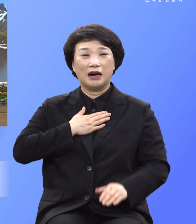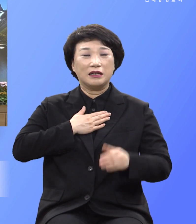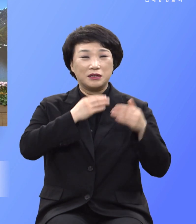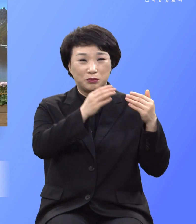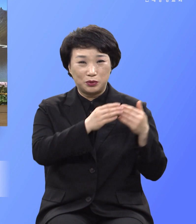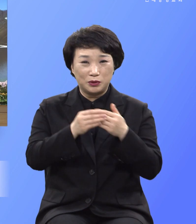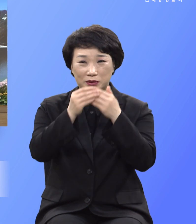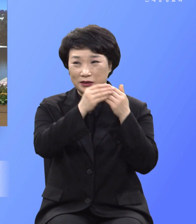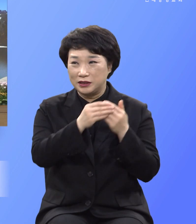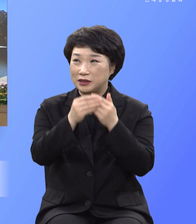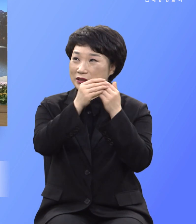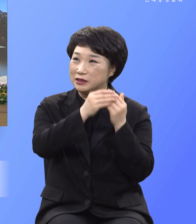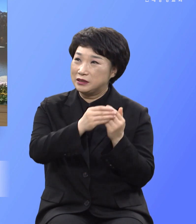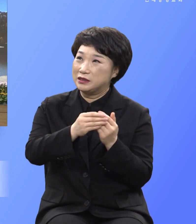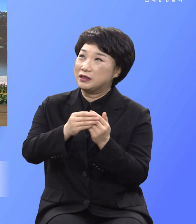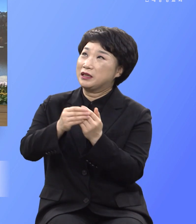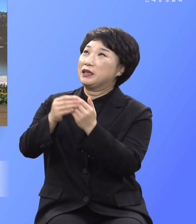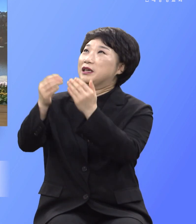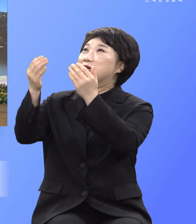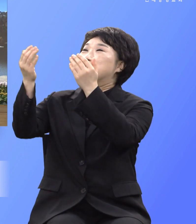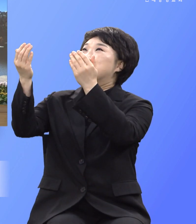나를 꿈꾸시는